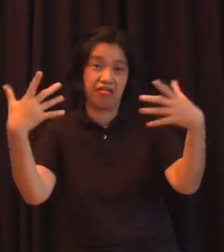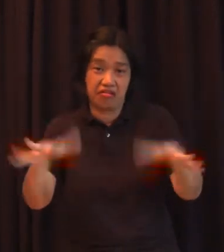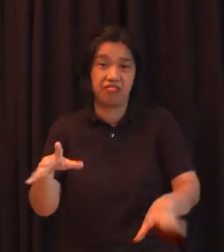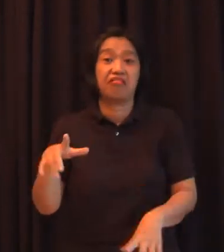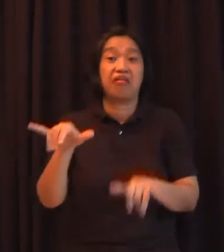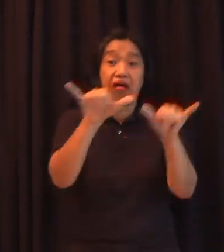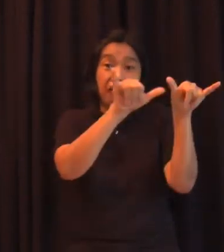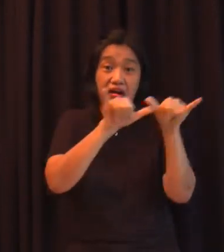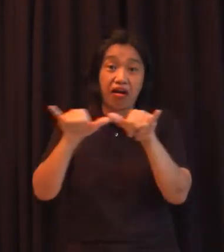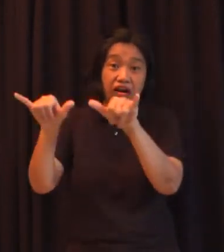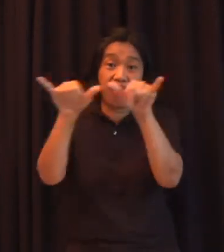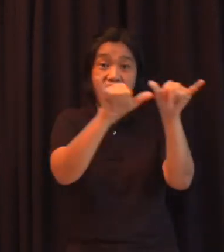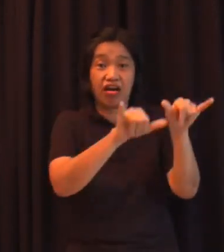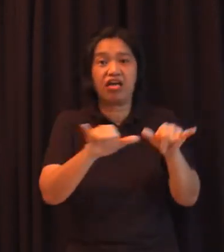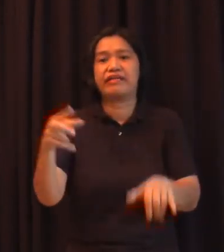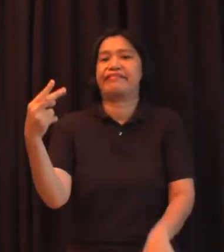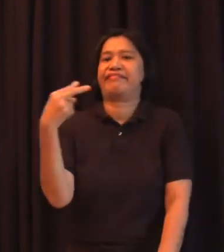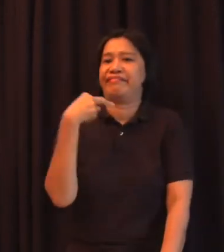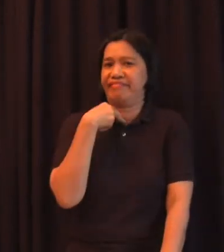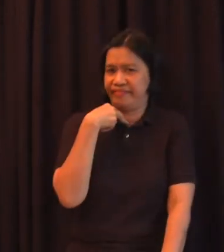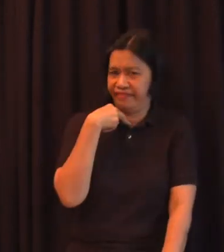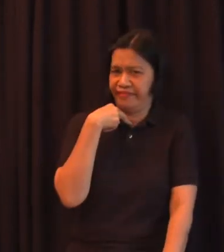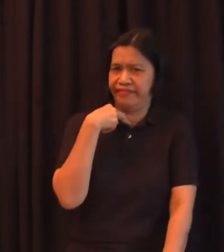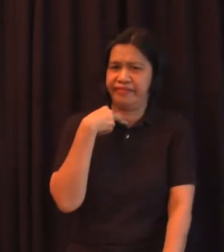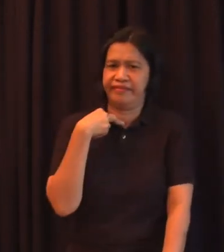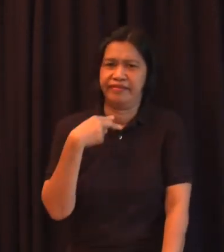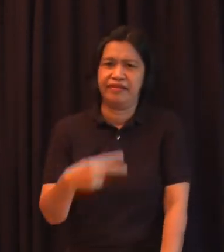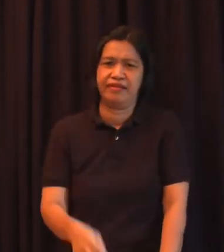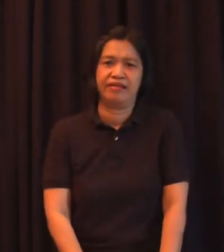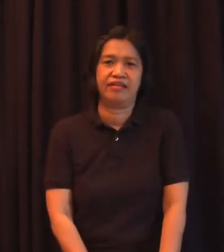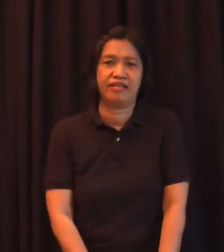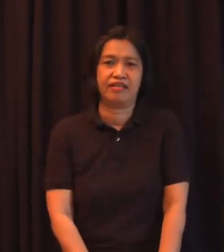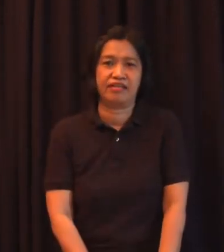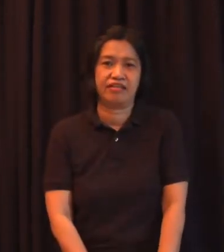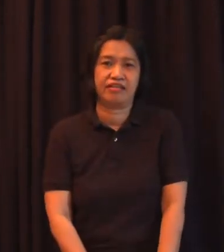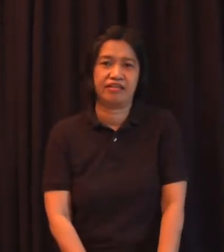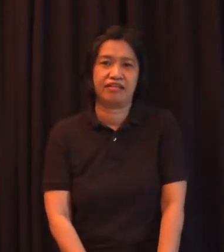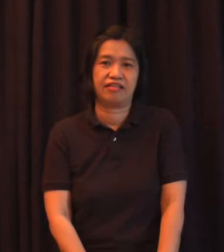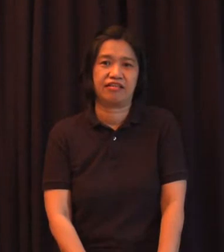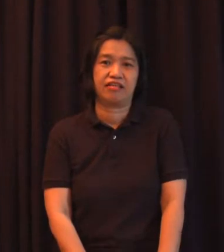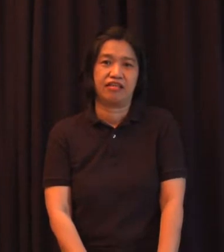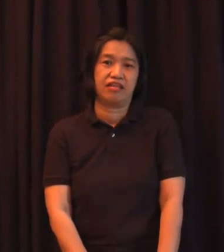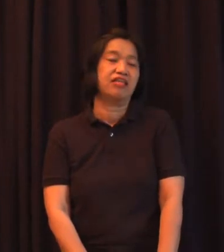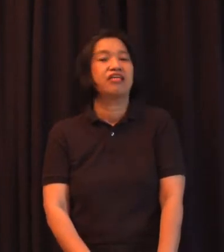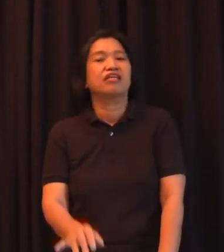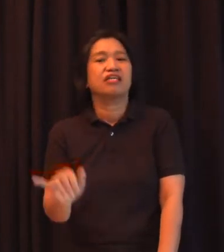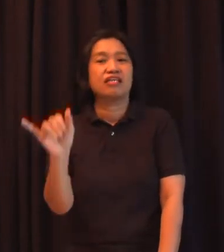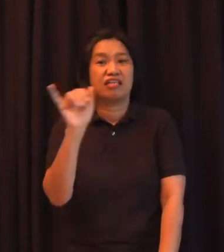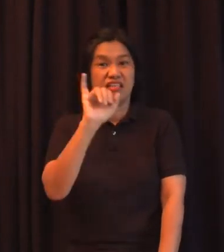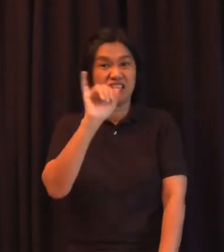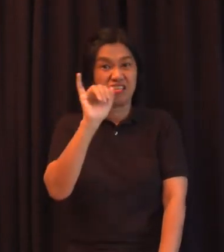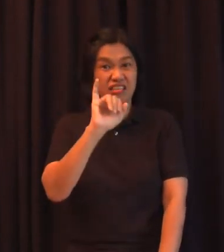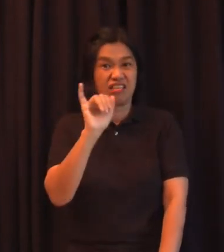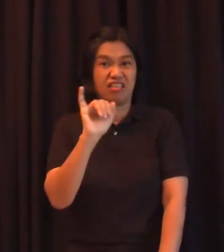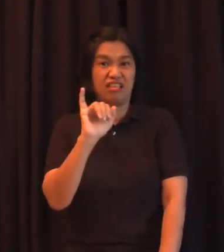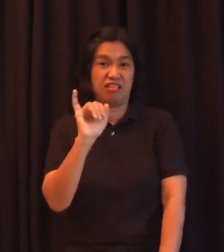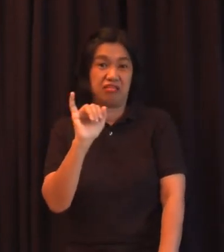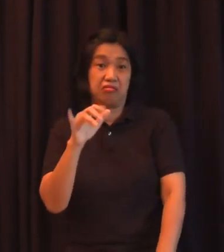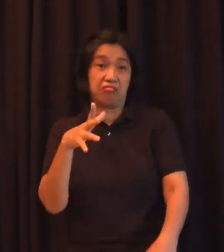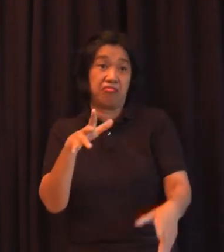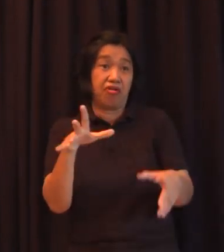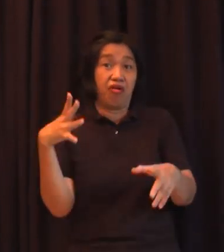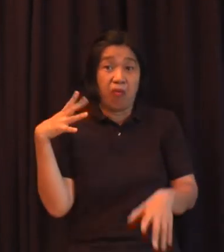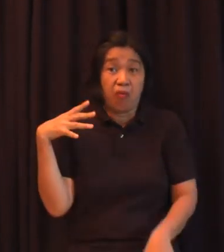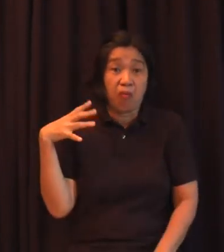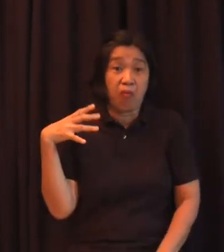bitag yun dahil sa in effect parang madidefault tayo wag muna natin gamitin yung wika kasi wala